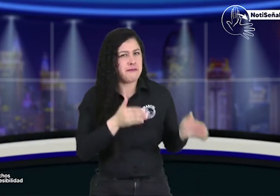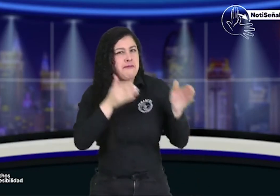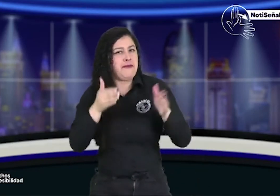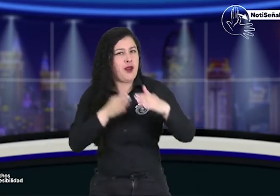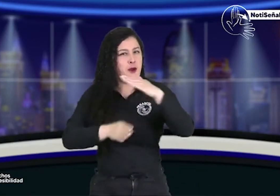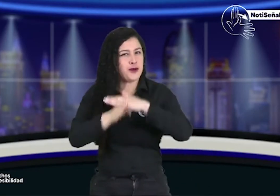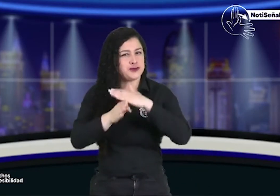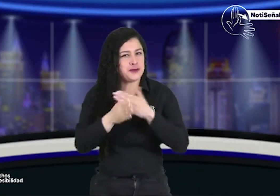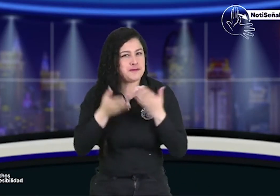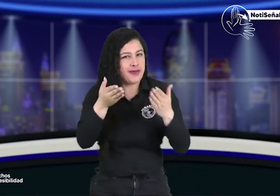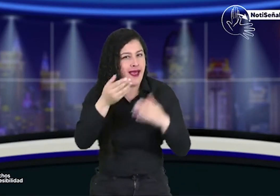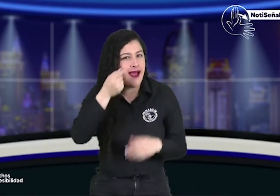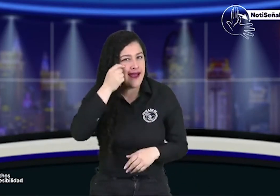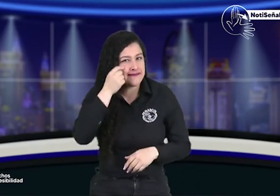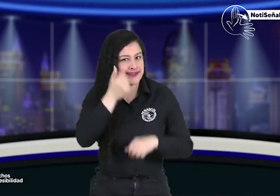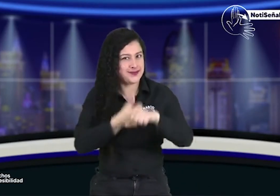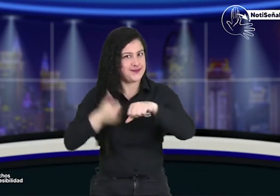ahora cambiamos de tema continuamos